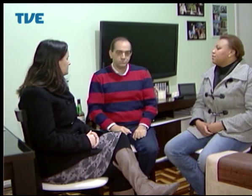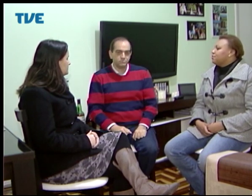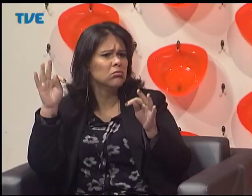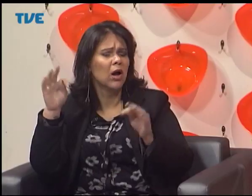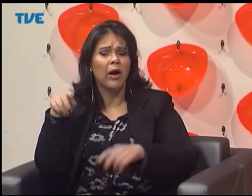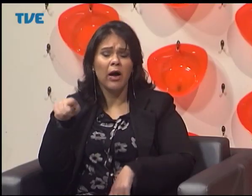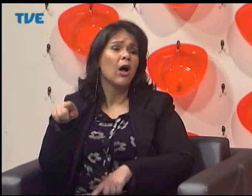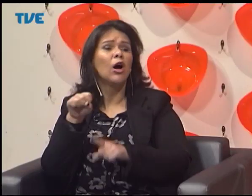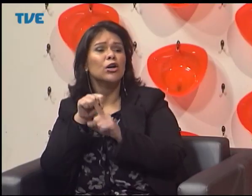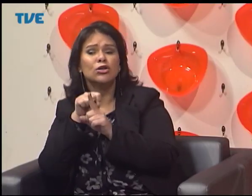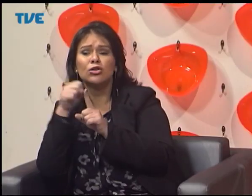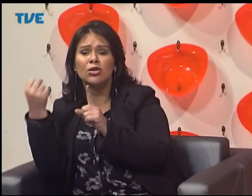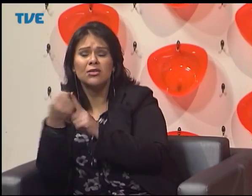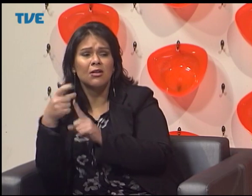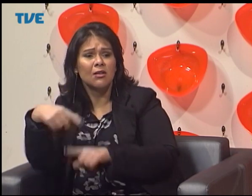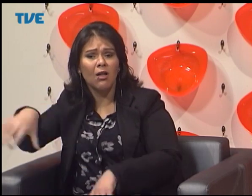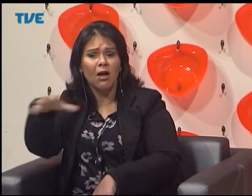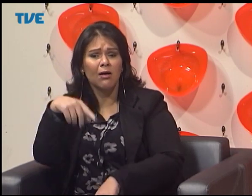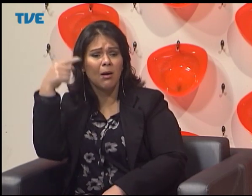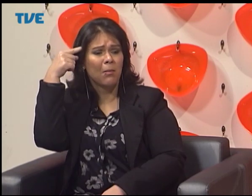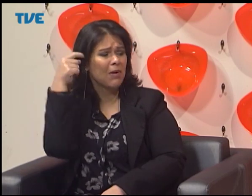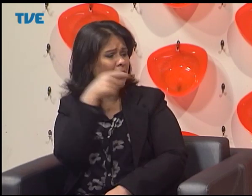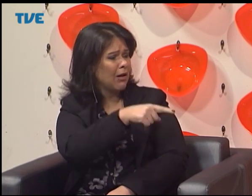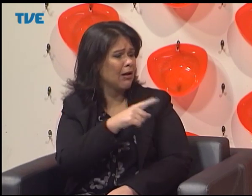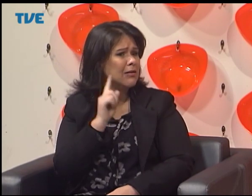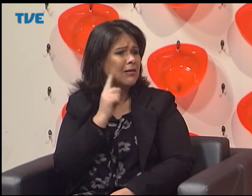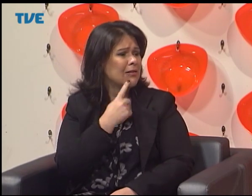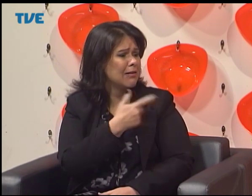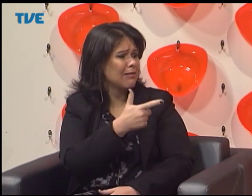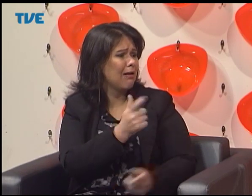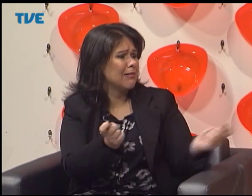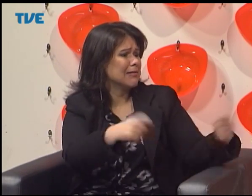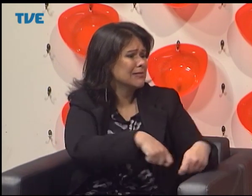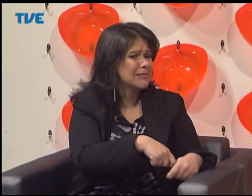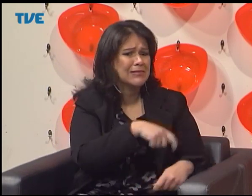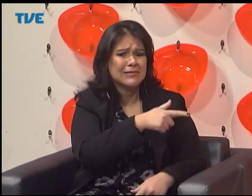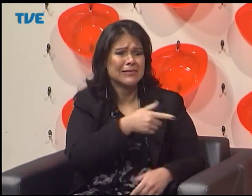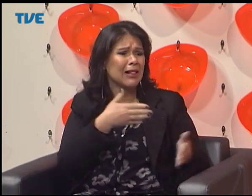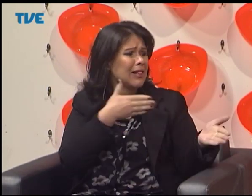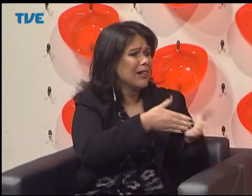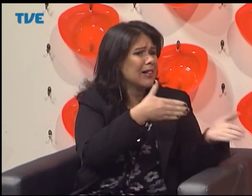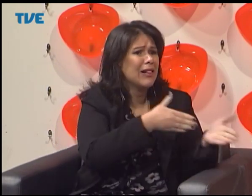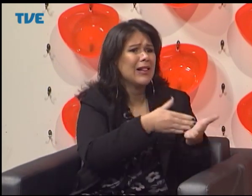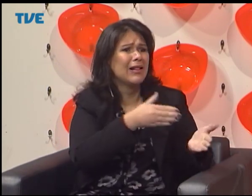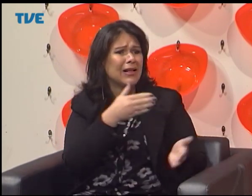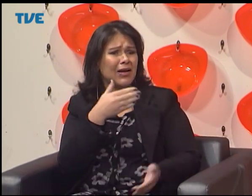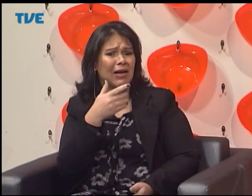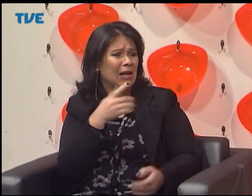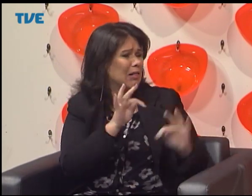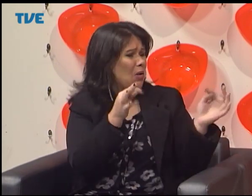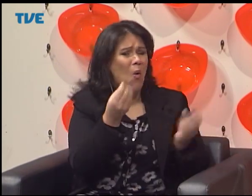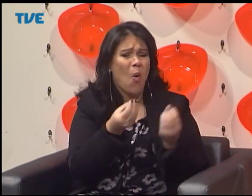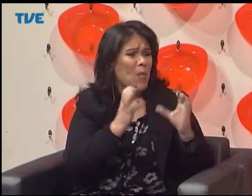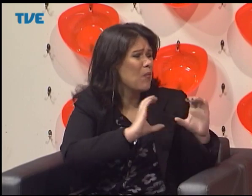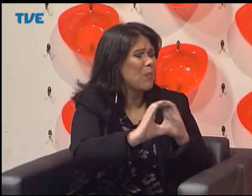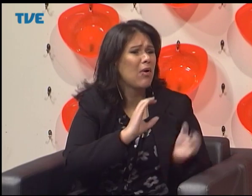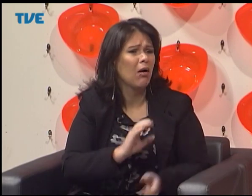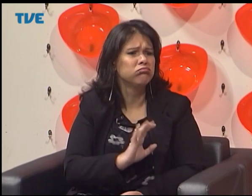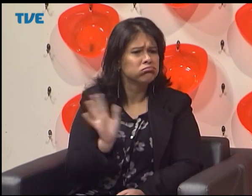né? A nossa inserção na sociedade não depende somente da tecnologia. Isso é importante, porque às vezes as pessoas pensam assim, ah,